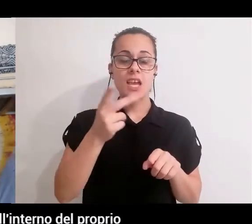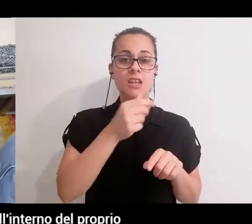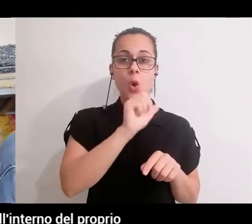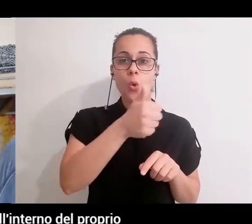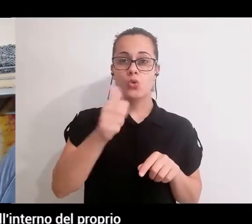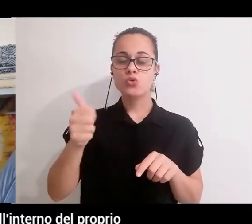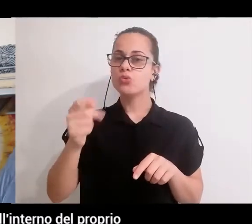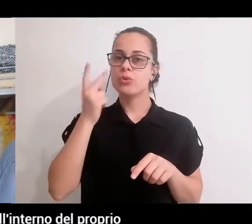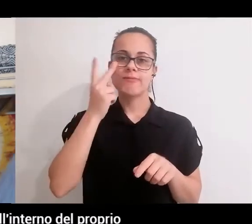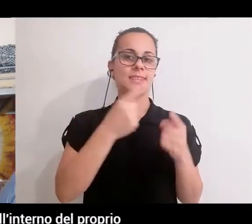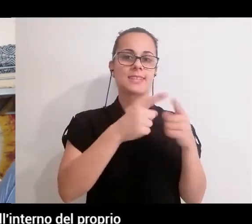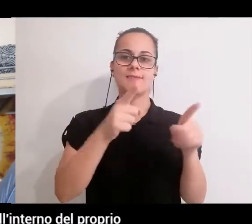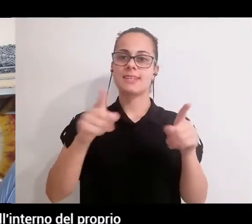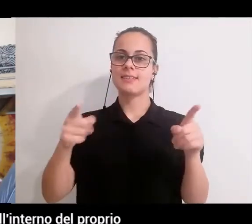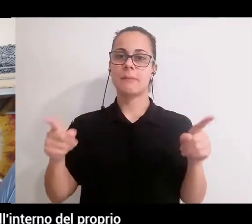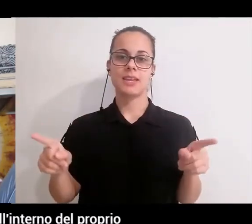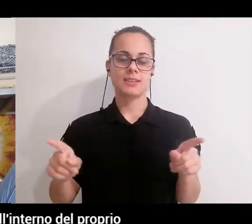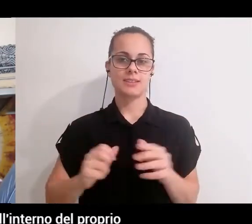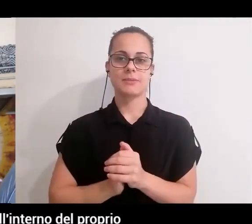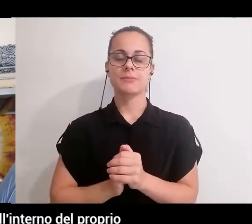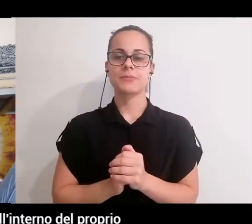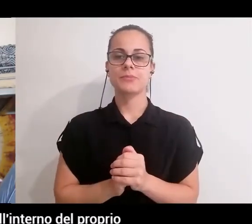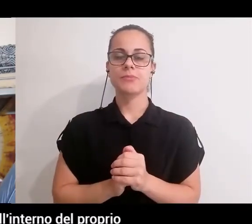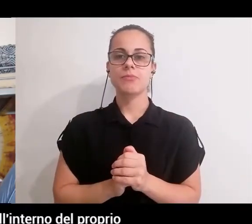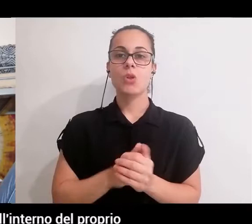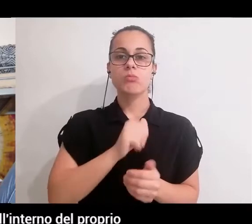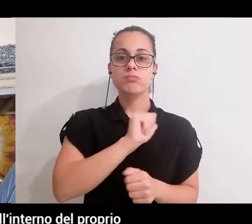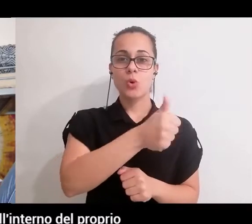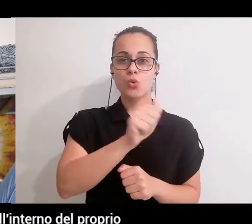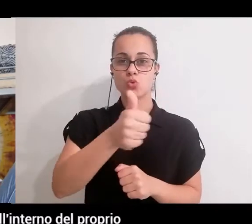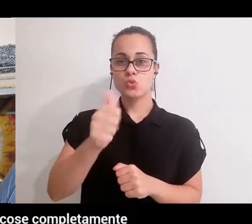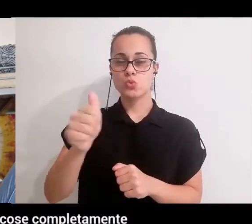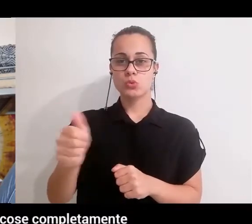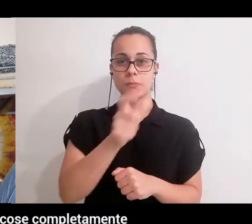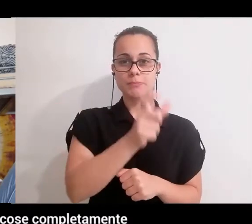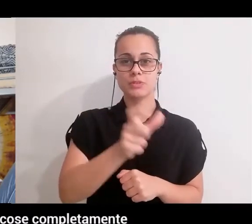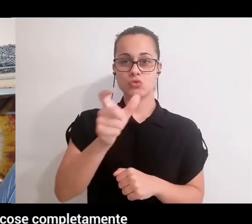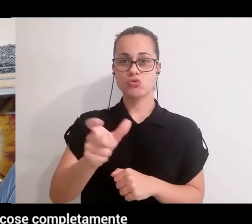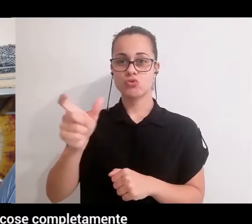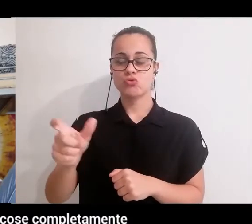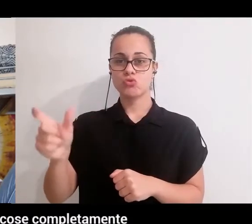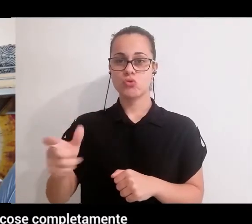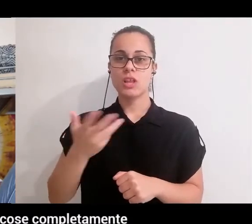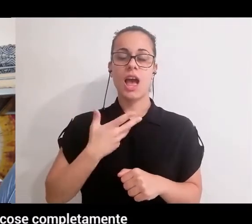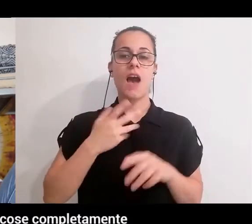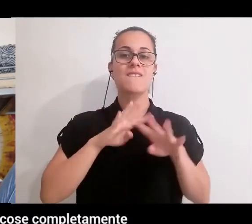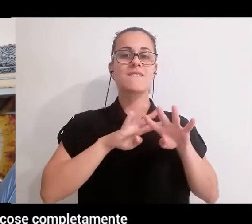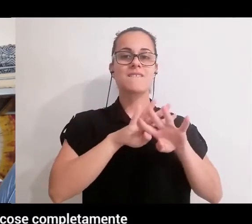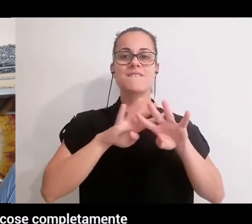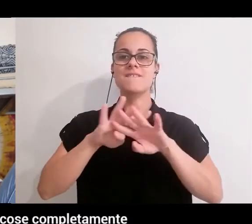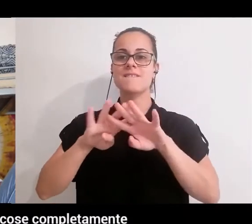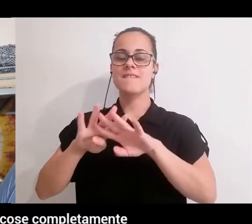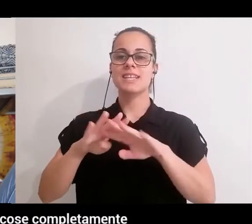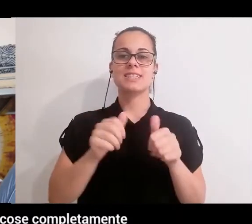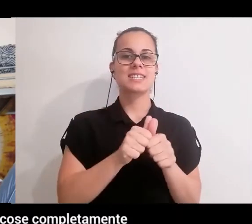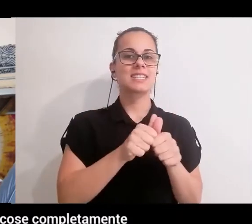Ognuno nel corso della vita va a creare all'interno del proprio sistema un filtro, un modo di percepire